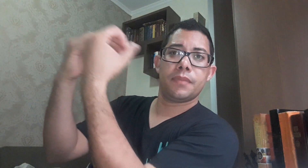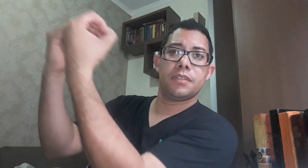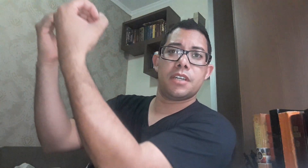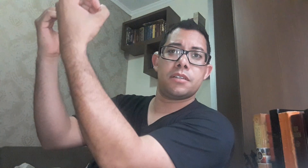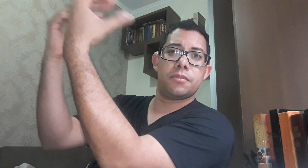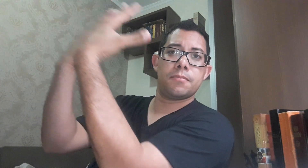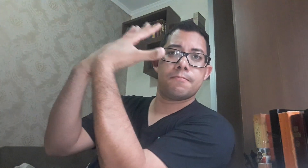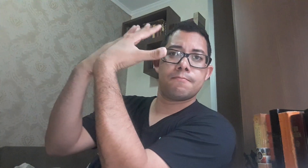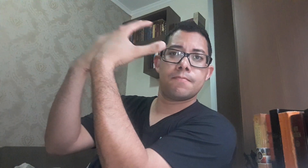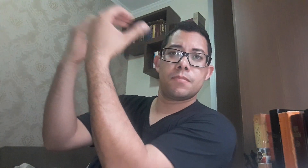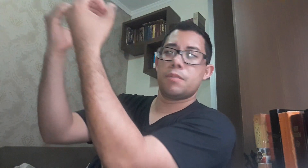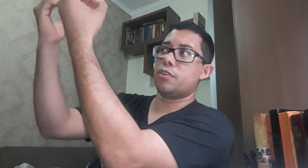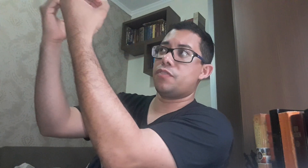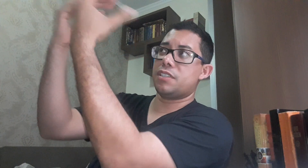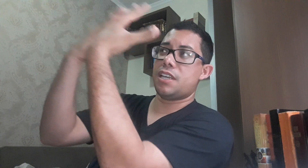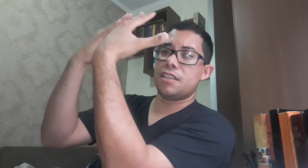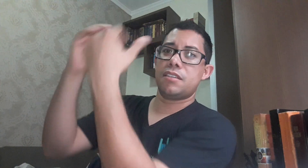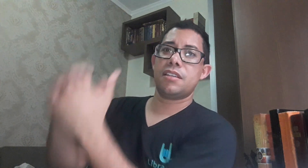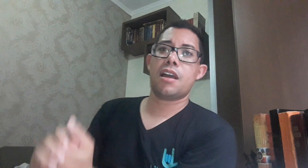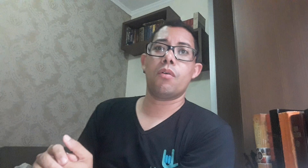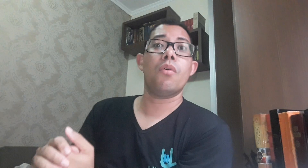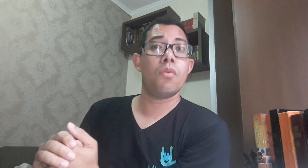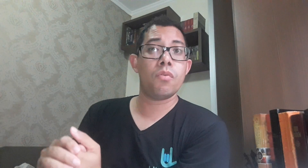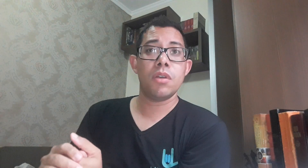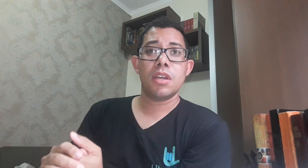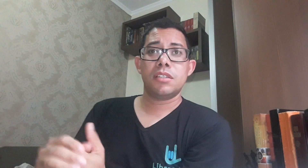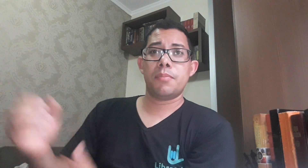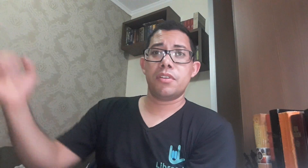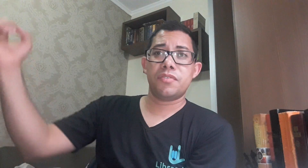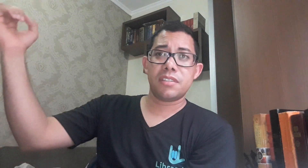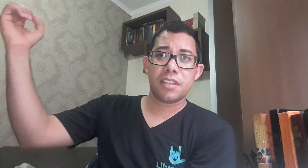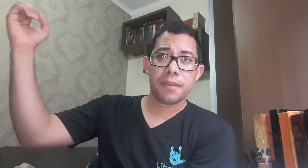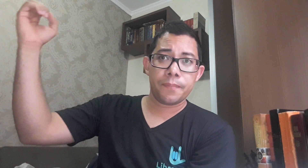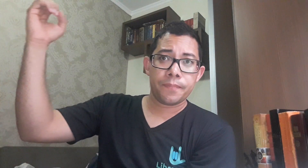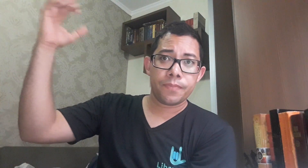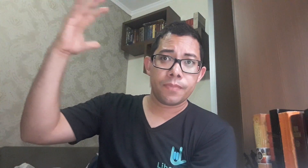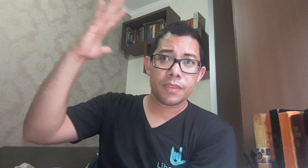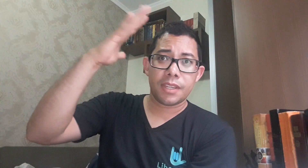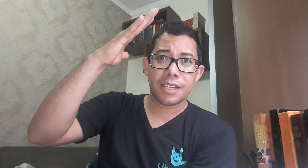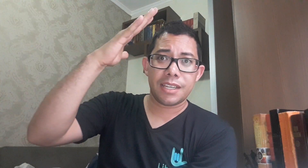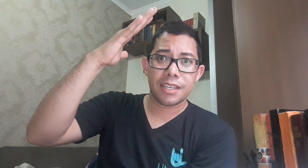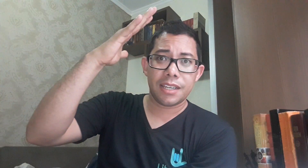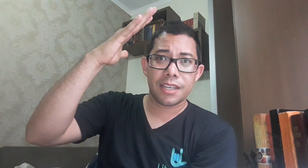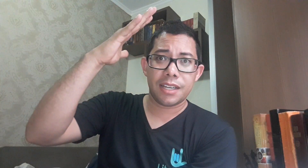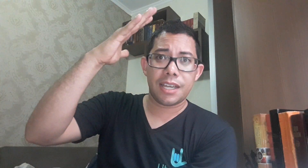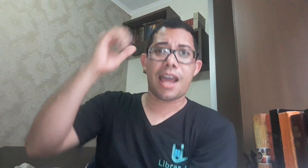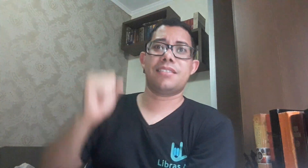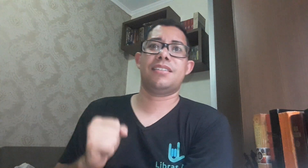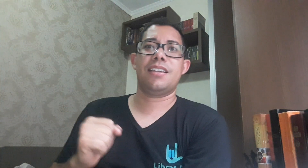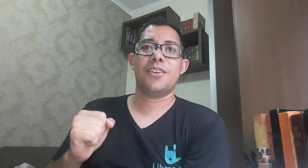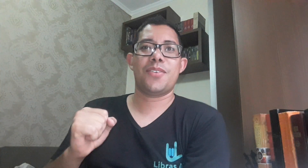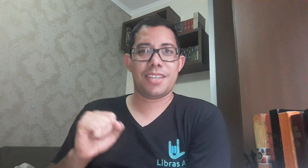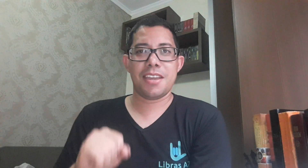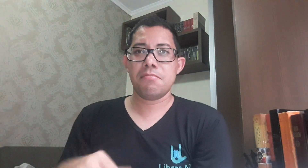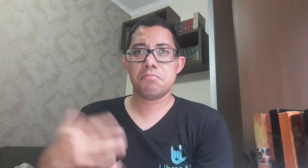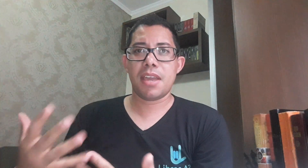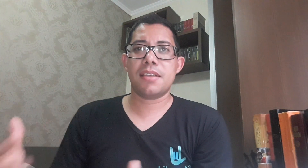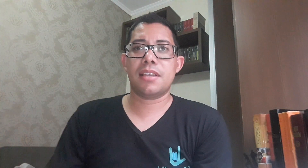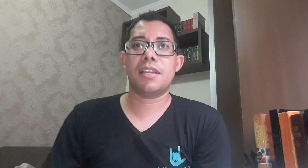Certo? Você pode fazer esse sinal. Ou você pode fazer graça. Ok? Essa é a